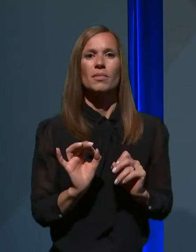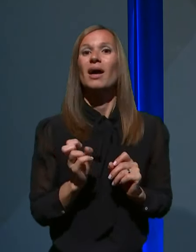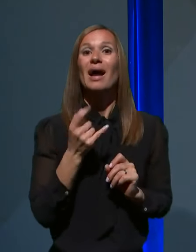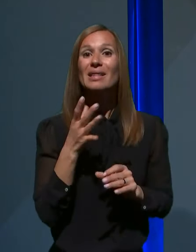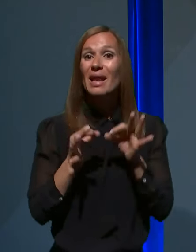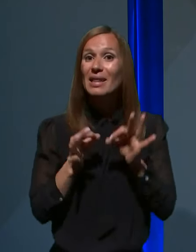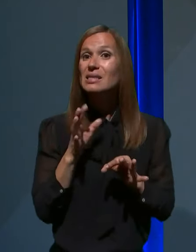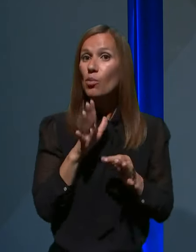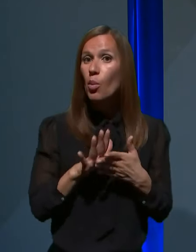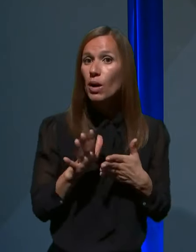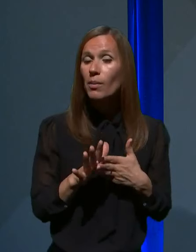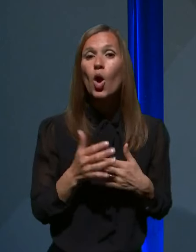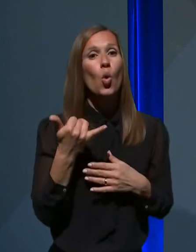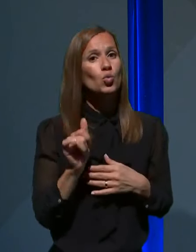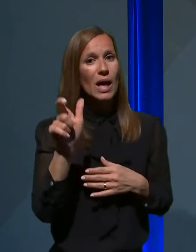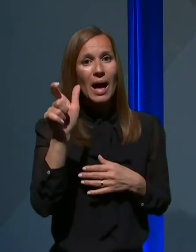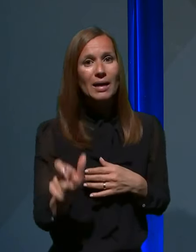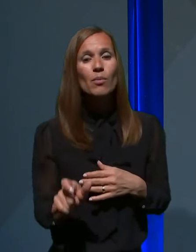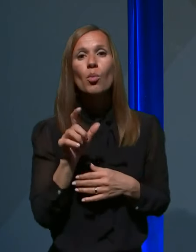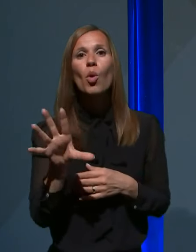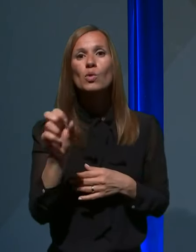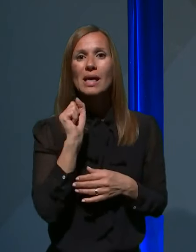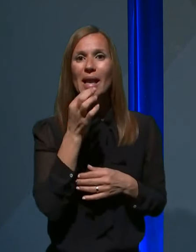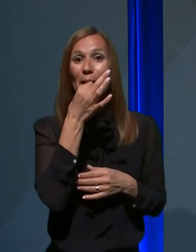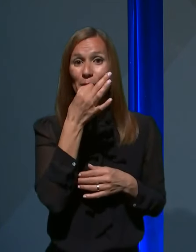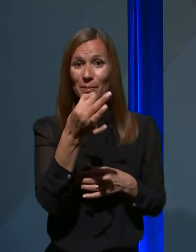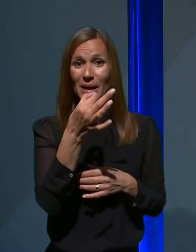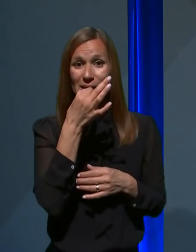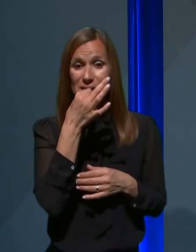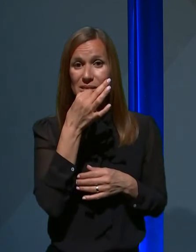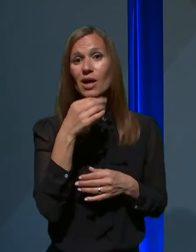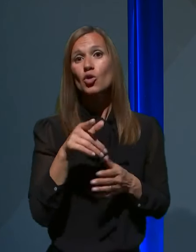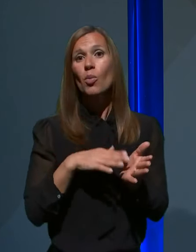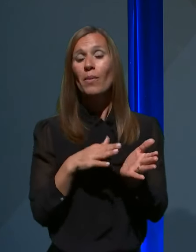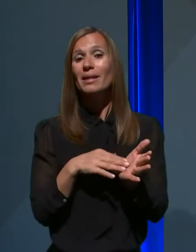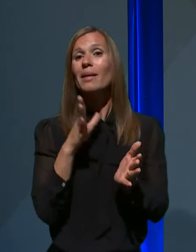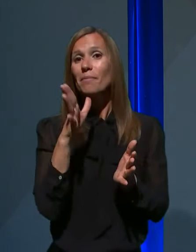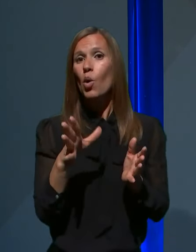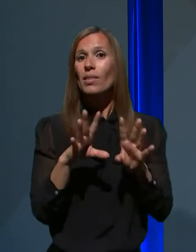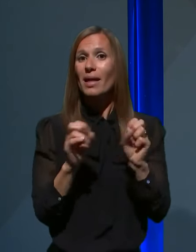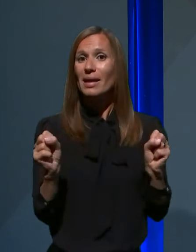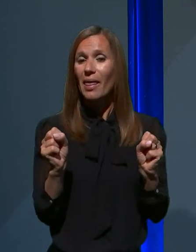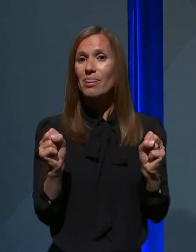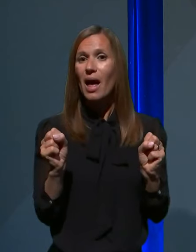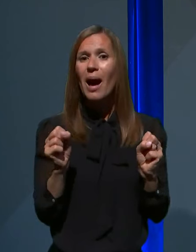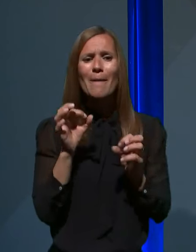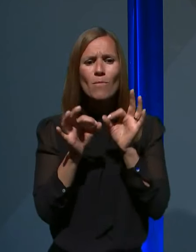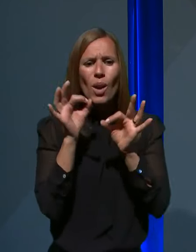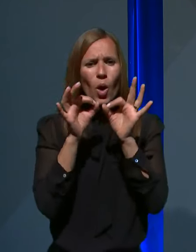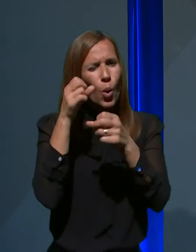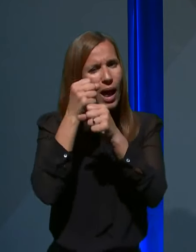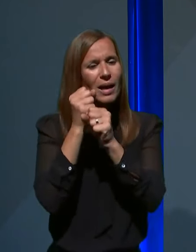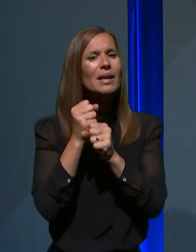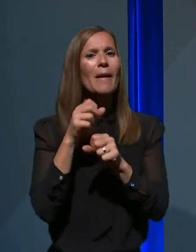Vsakemu preiskovancu bo odozet bris, se pravi, narejena bo molekularna preiskava za